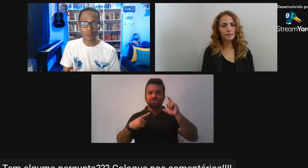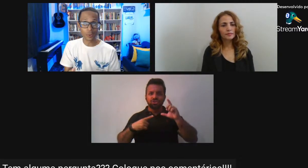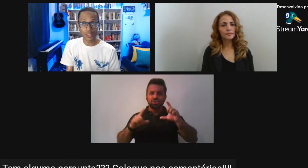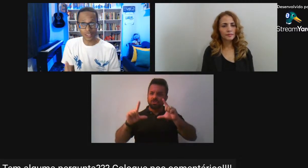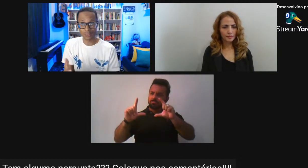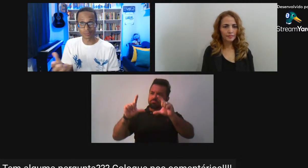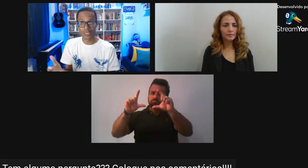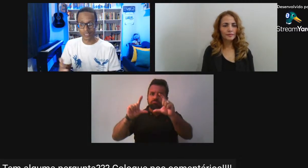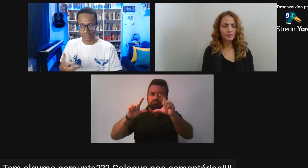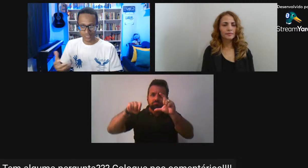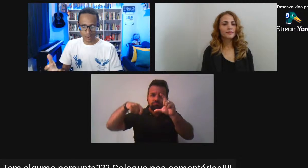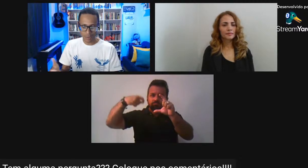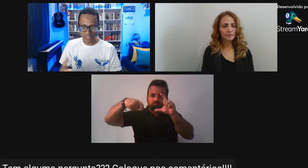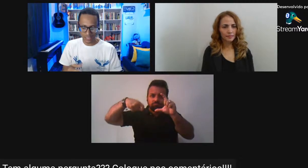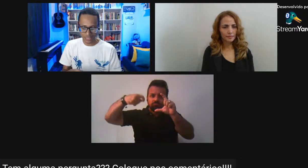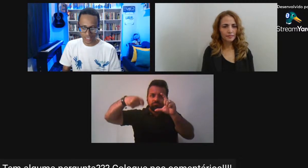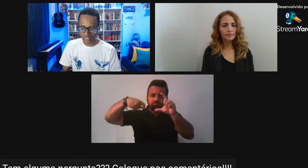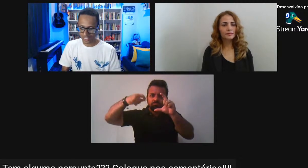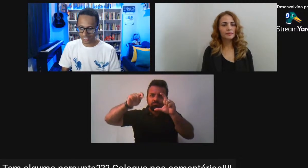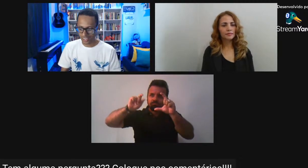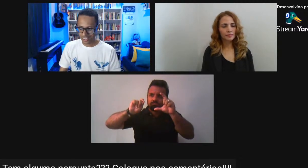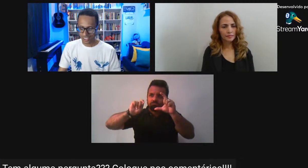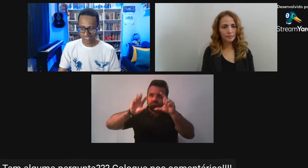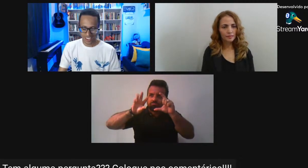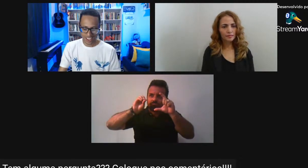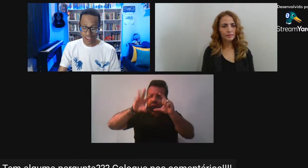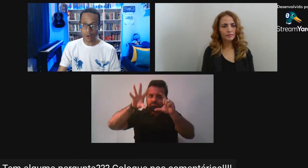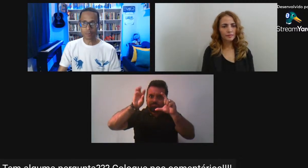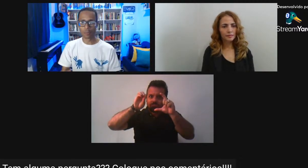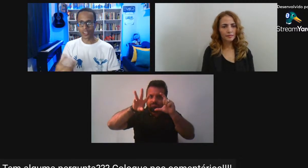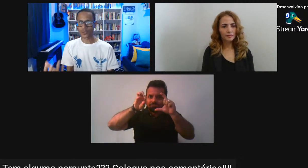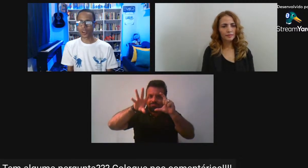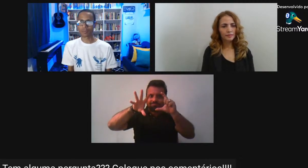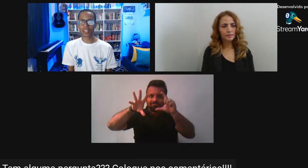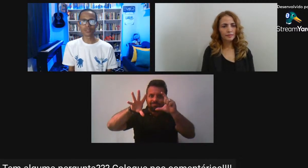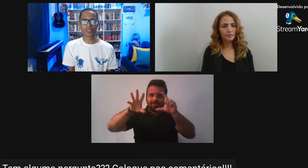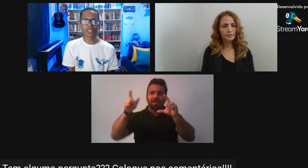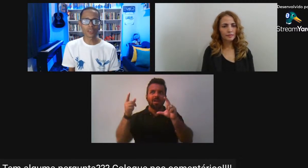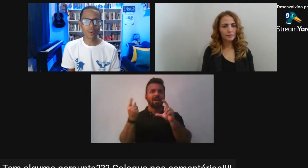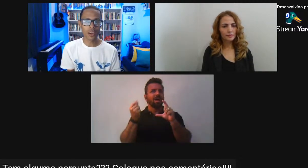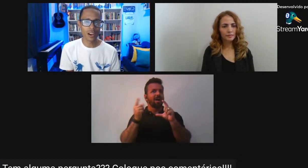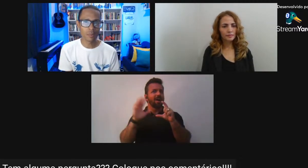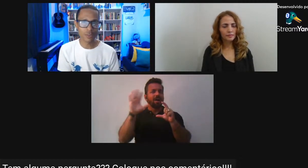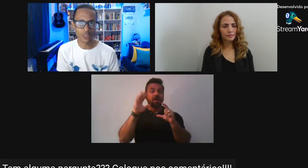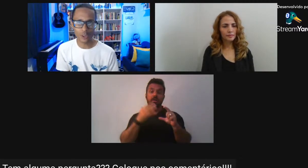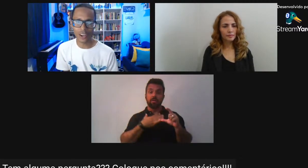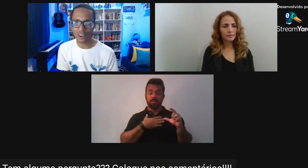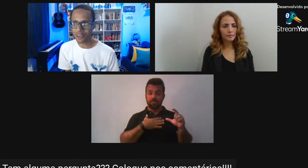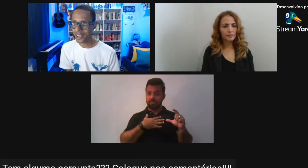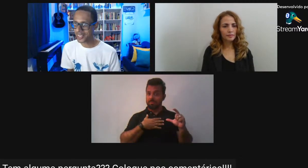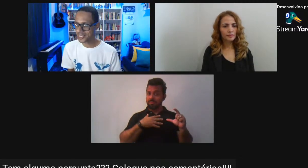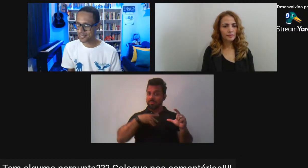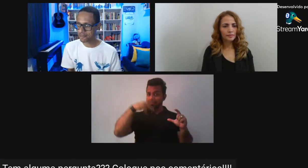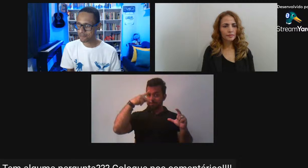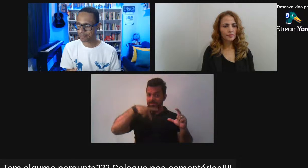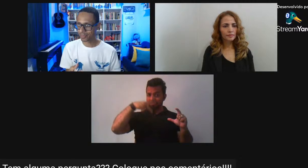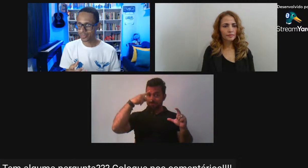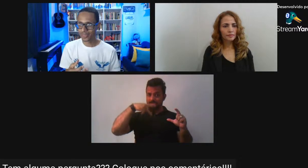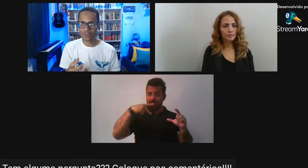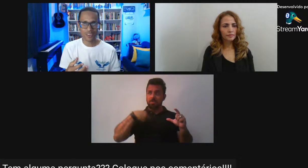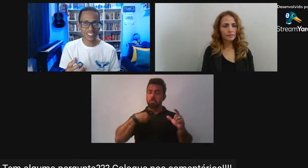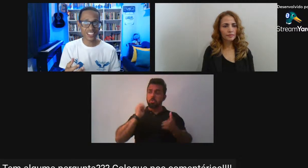conhecido Porque Dependendo Eu particularmente Fui ter uma câmera fotográfica Em